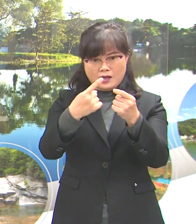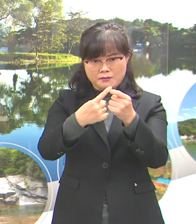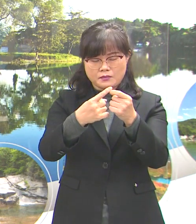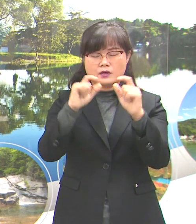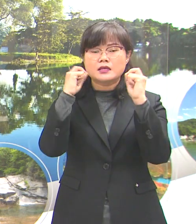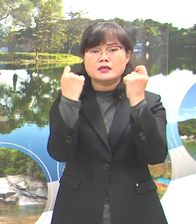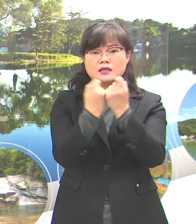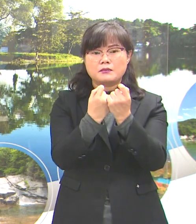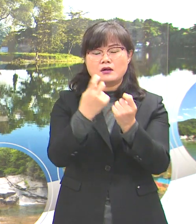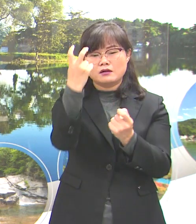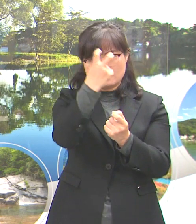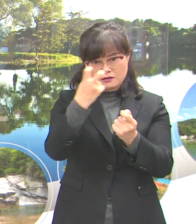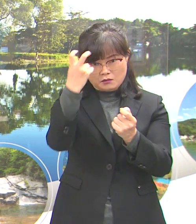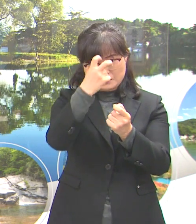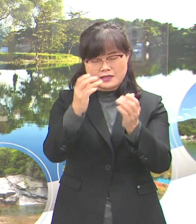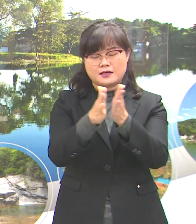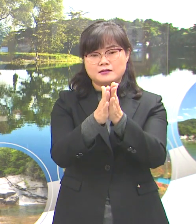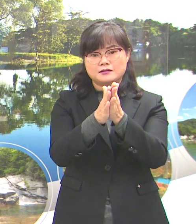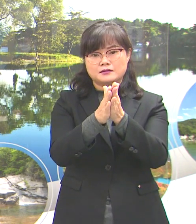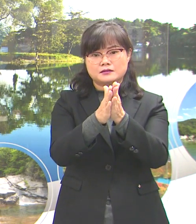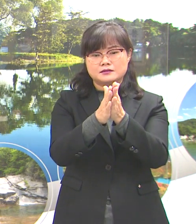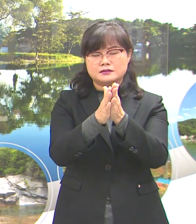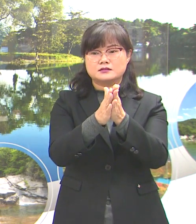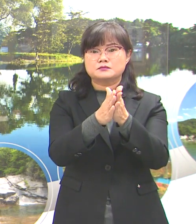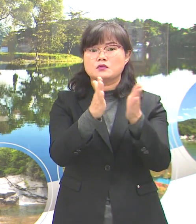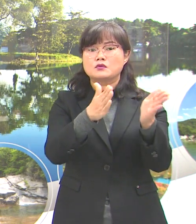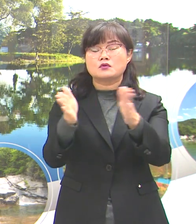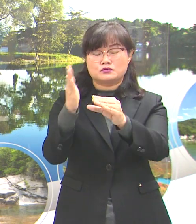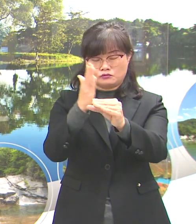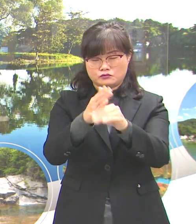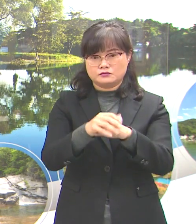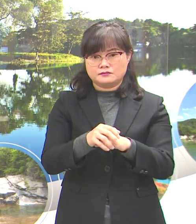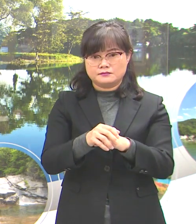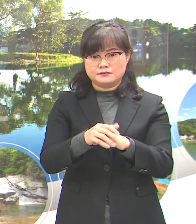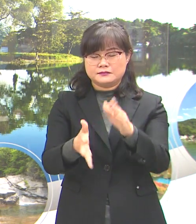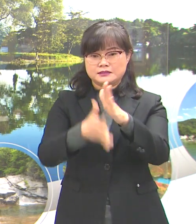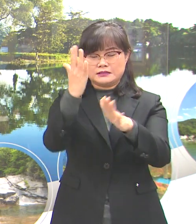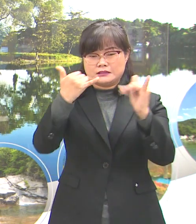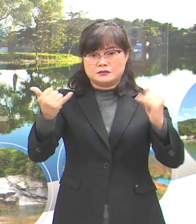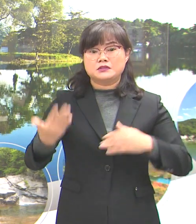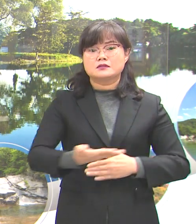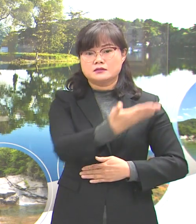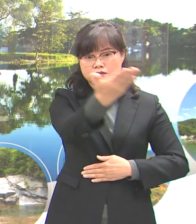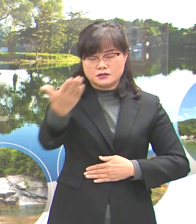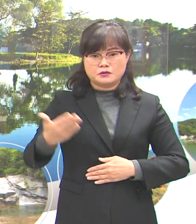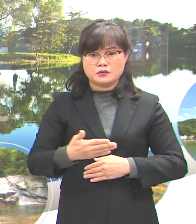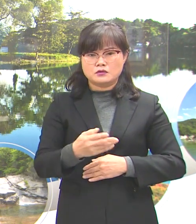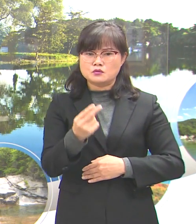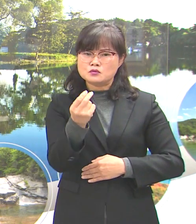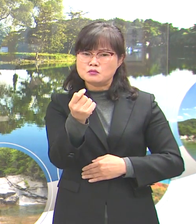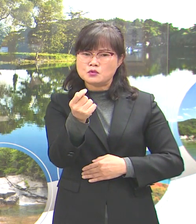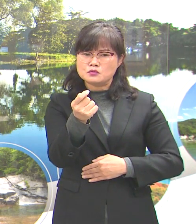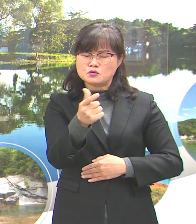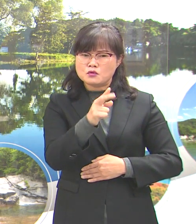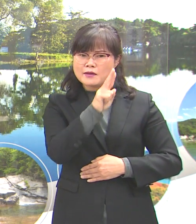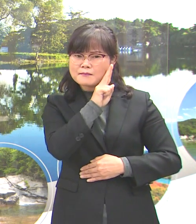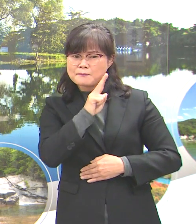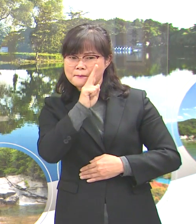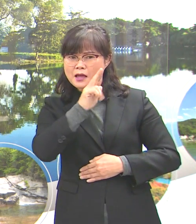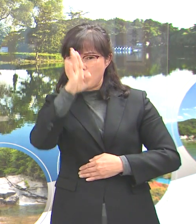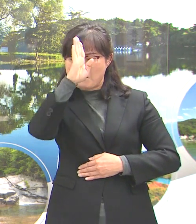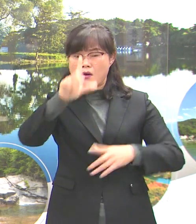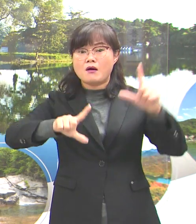개별 검사를 실시하고 있습니다. 시민 여러분께서도 약간의 의심 증상이